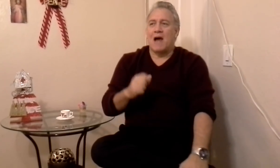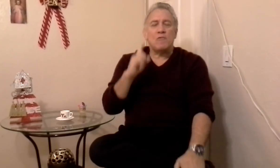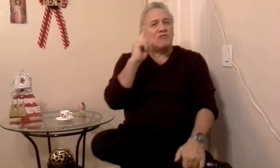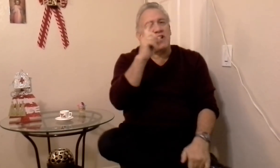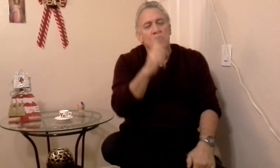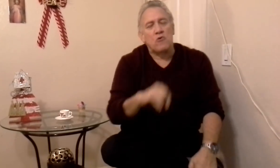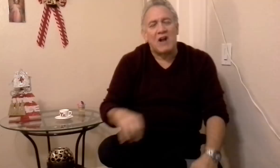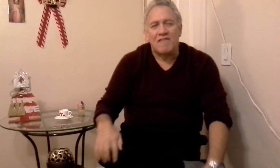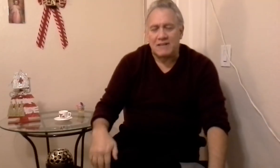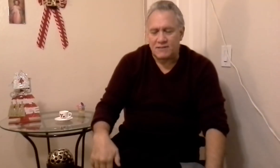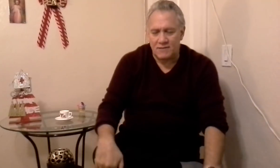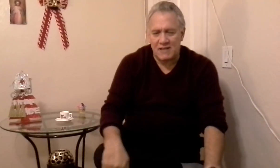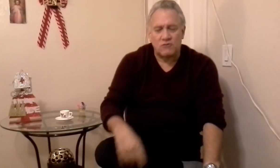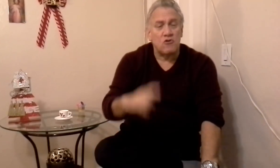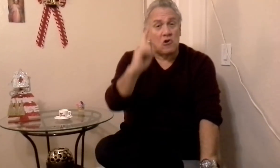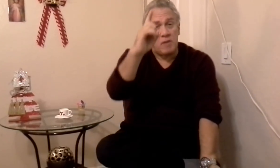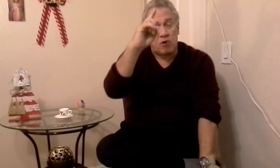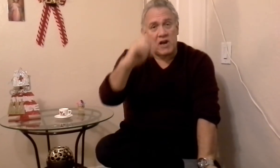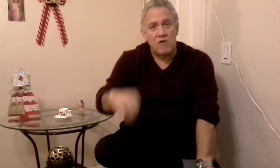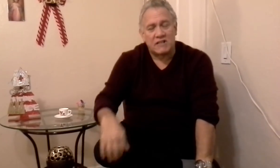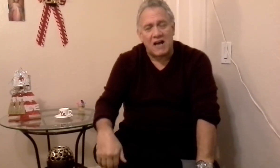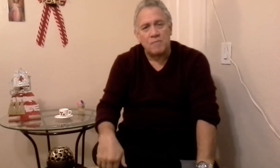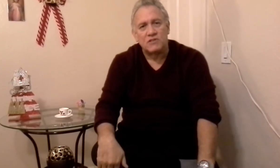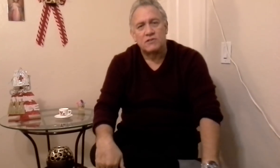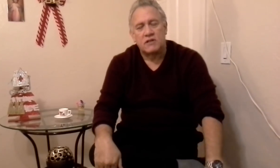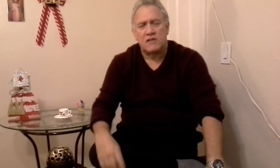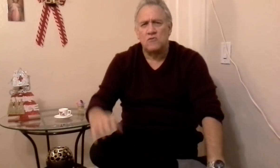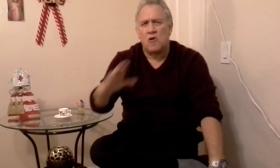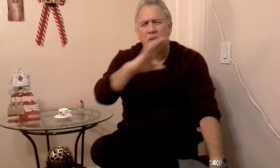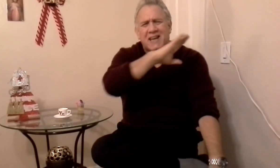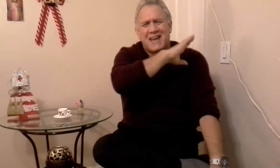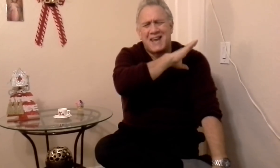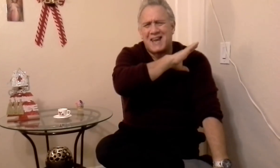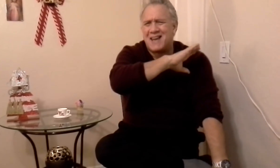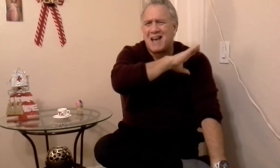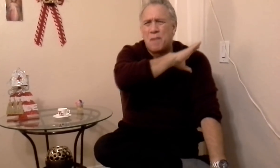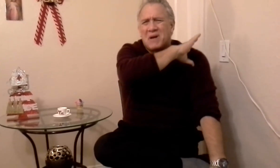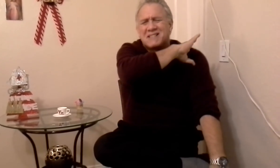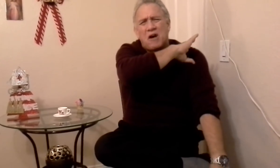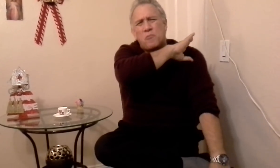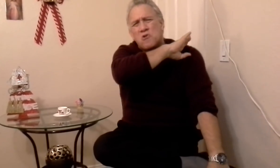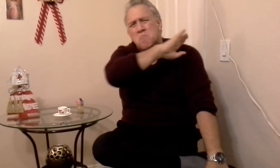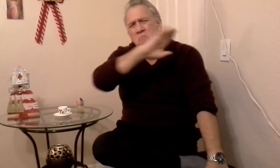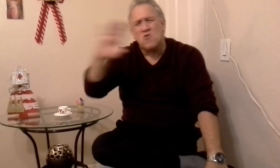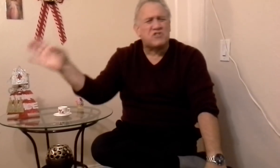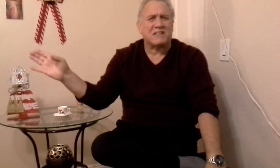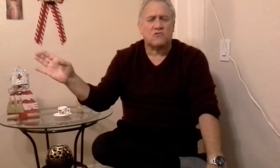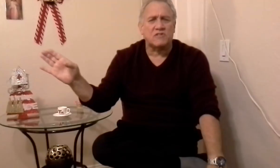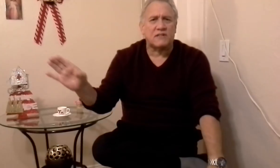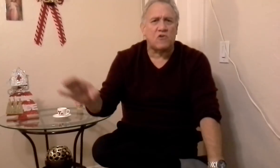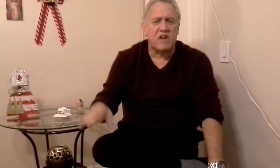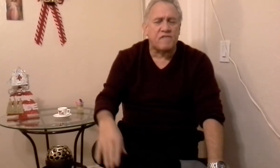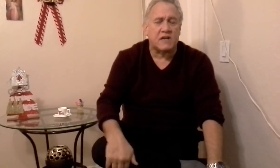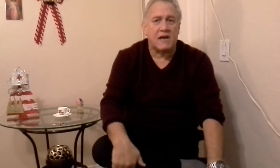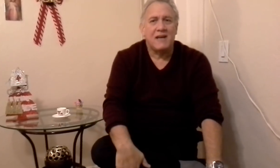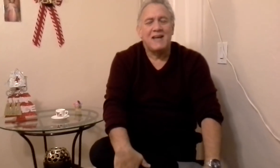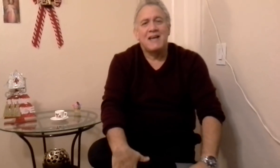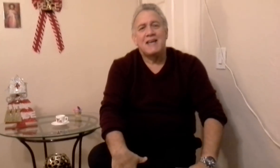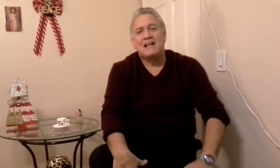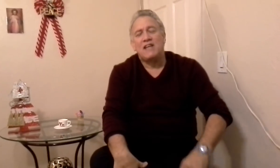había un señor una vez, y esto yo lo oí por Eric Thomas, que es un hombre que ha pasado por muchas cosas horríficas, y él